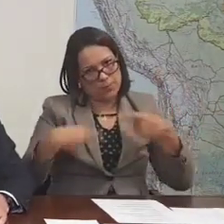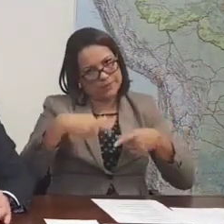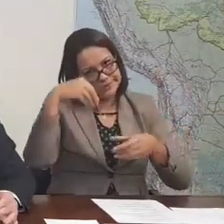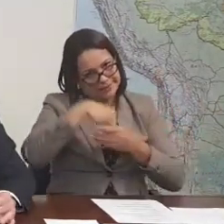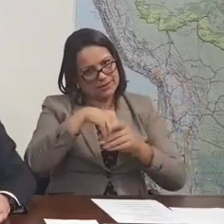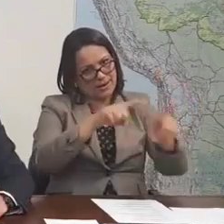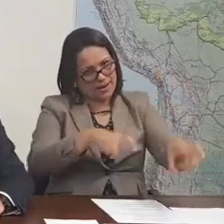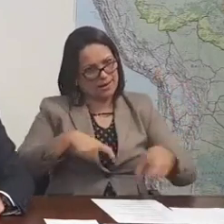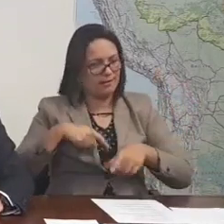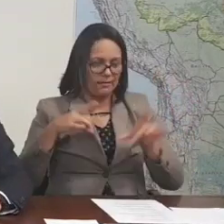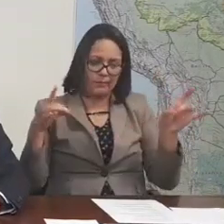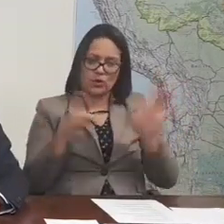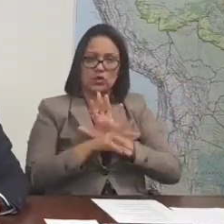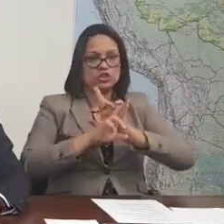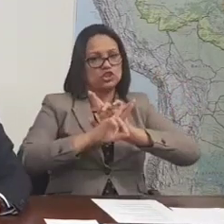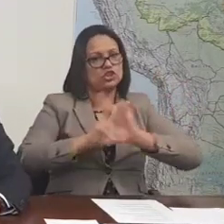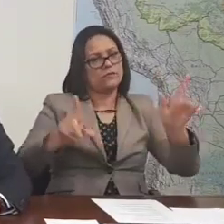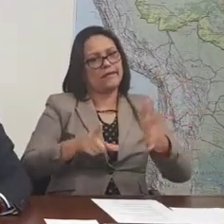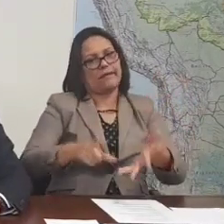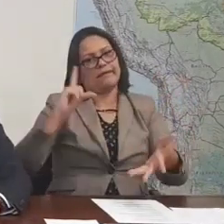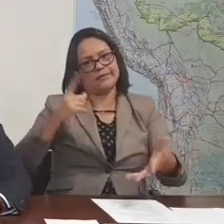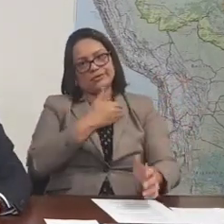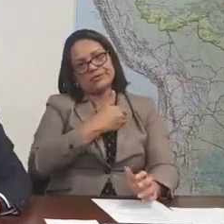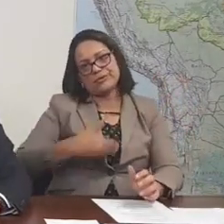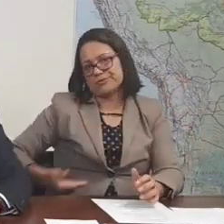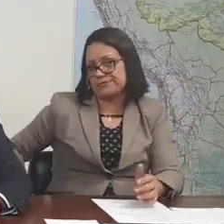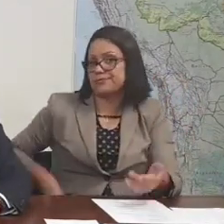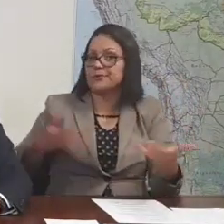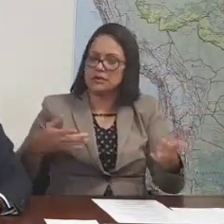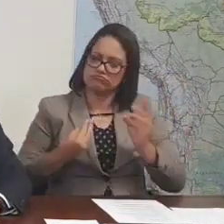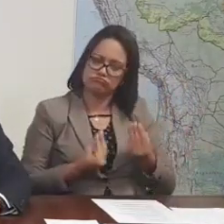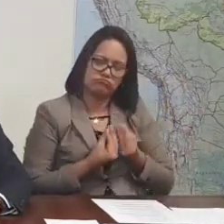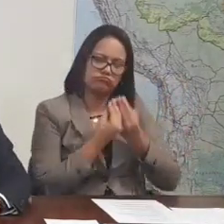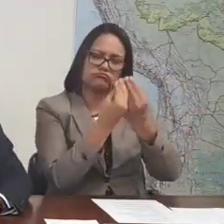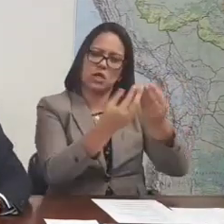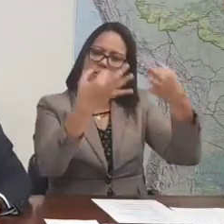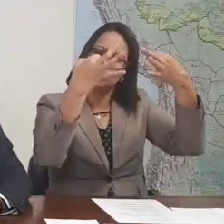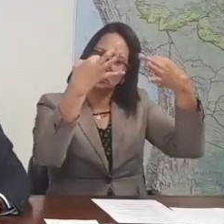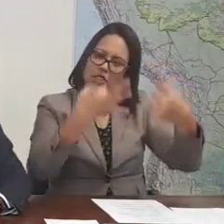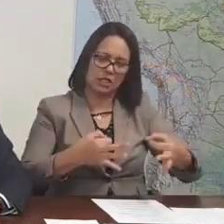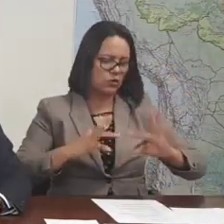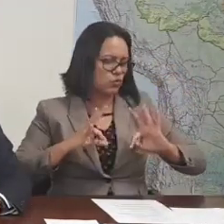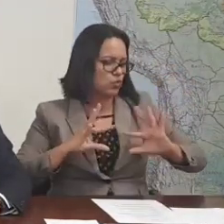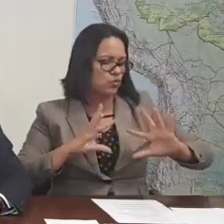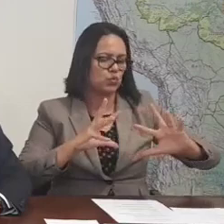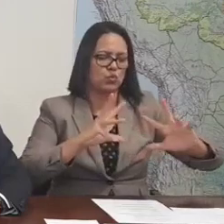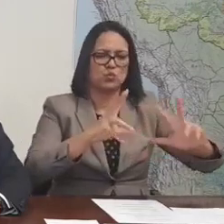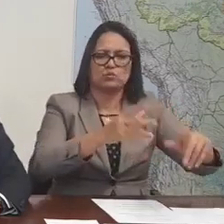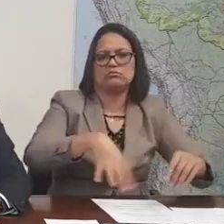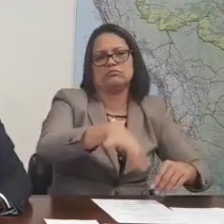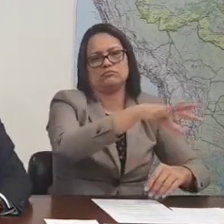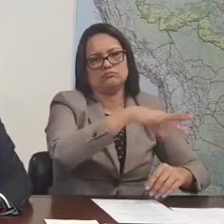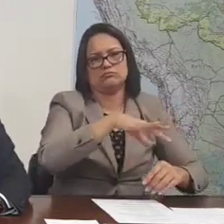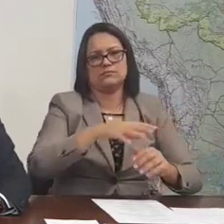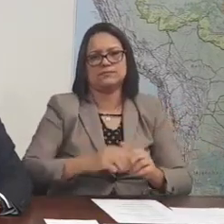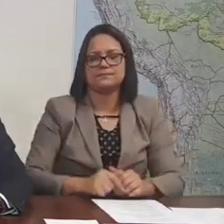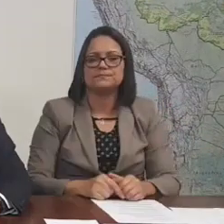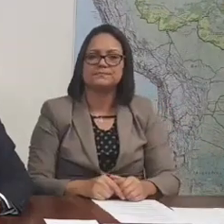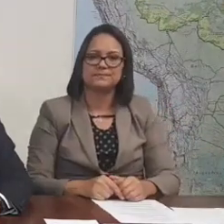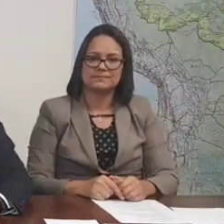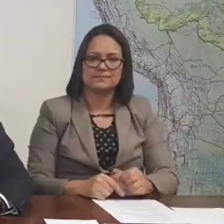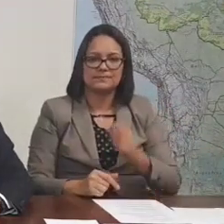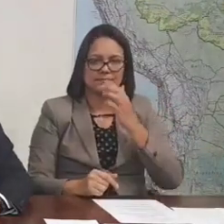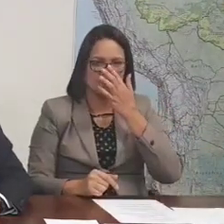agrária completamente diferente de governos passados e sim trazer dignidade para toda essa questão fundiária no Brasil. Semana